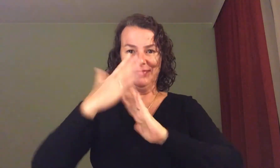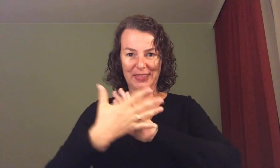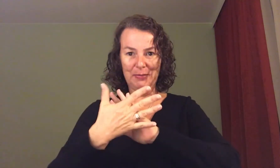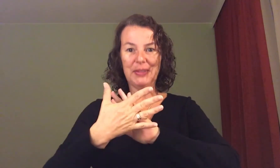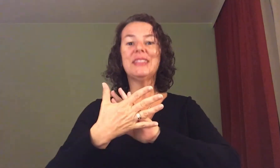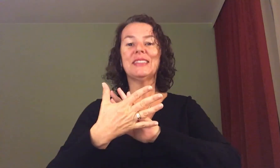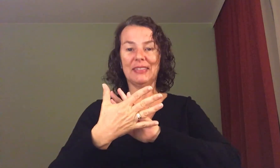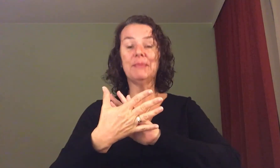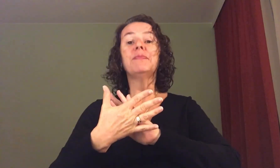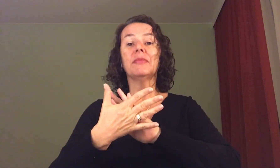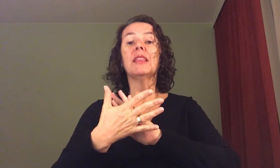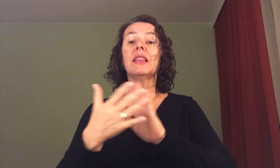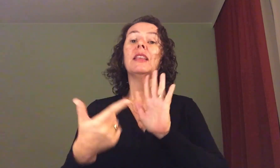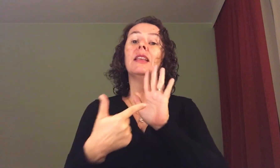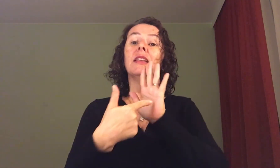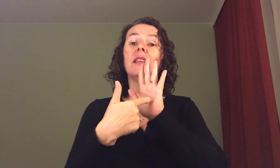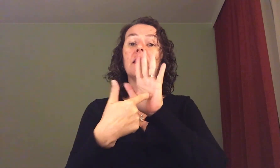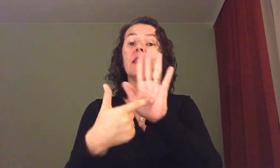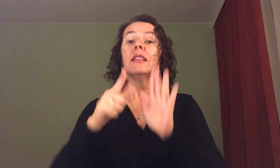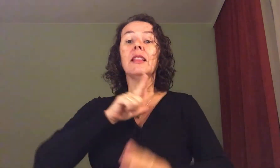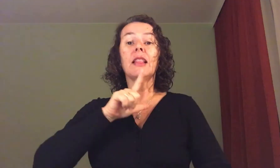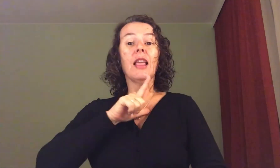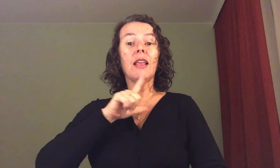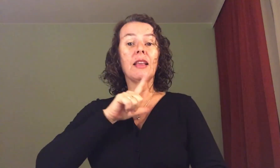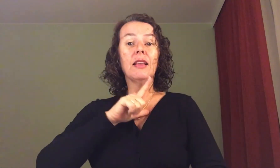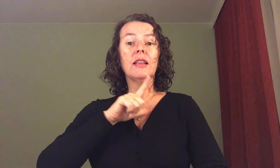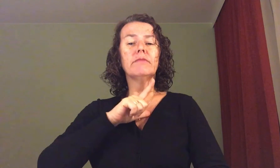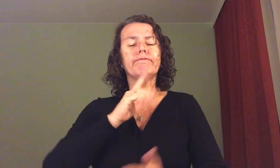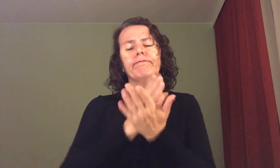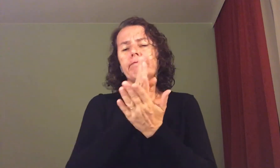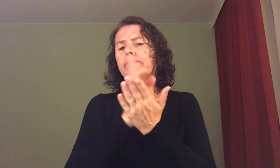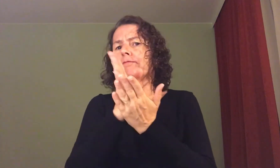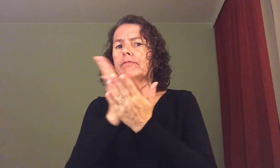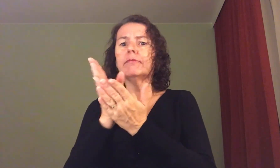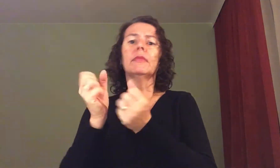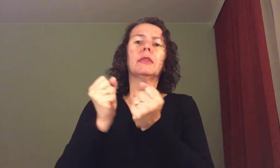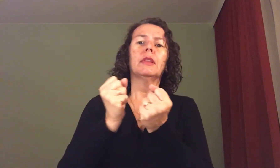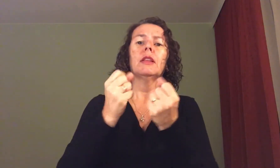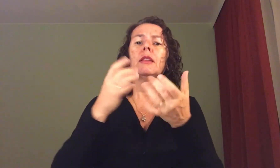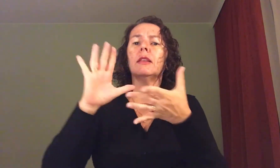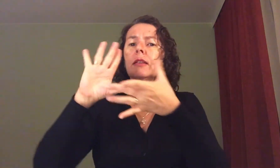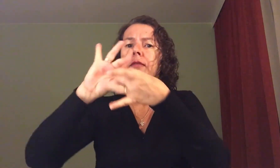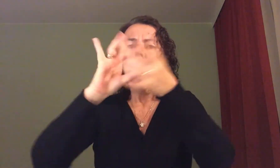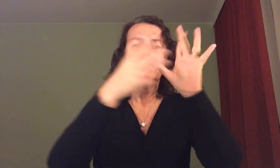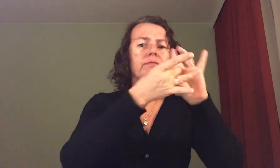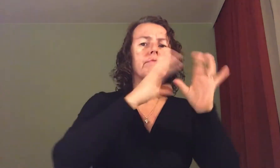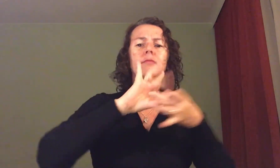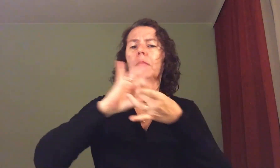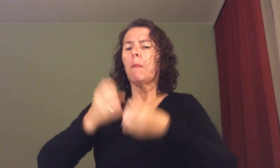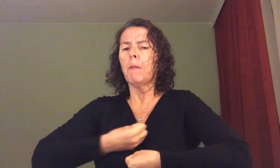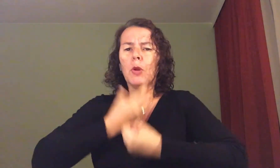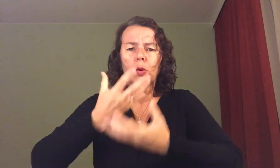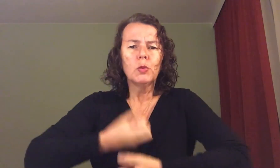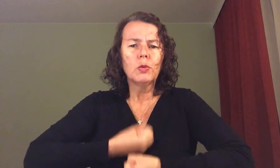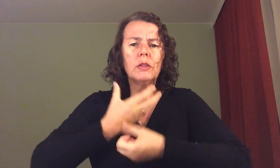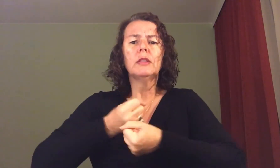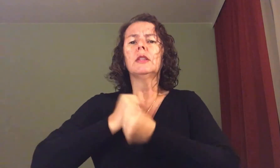e envolvem diferentes interfaces multilingües estruturadas a partir de produções em Libras.